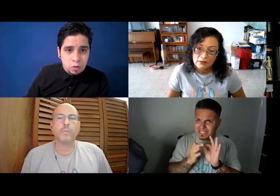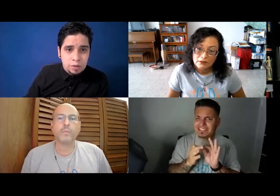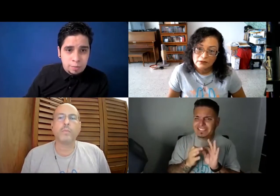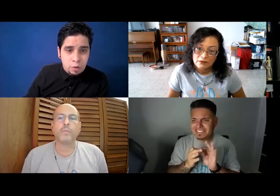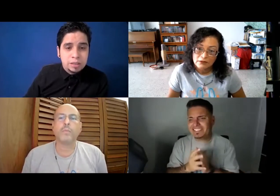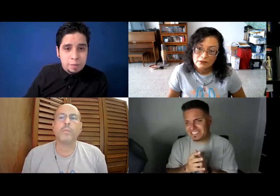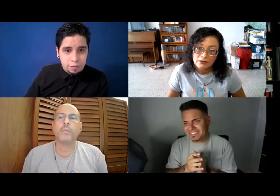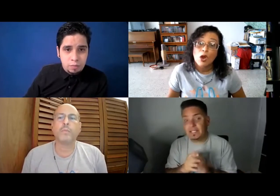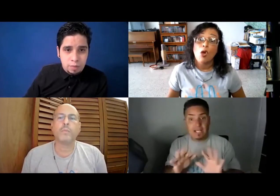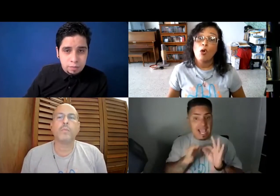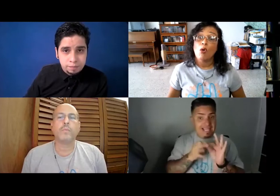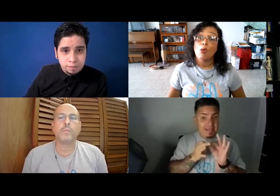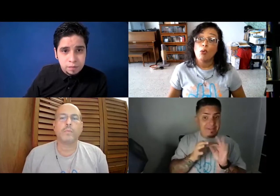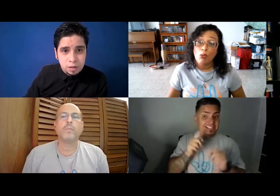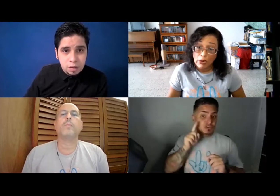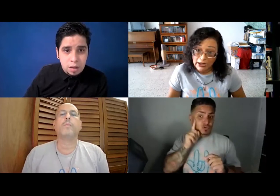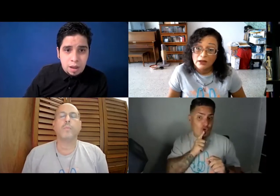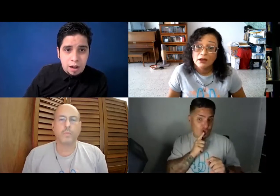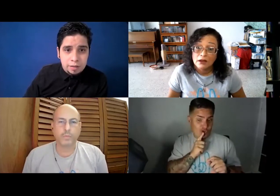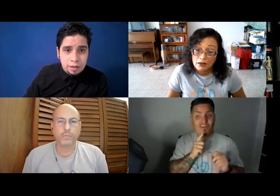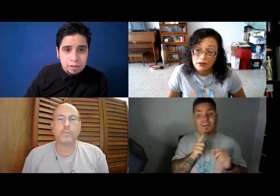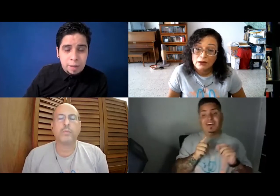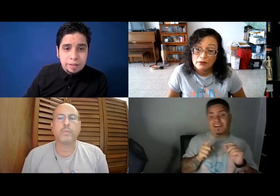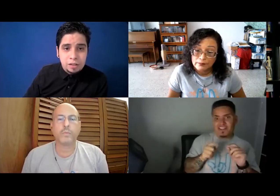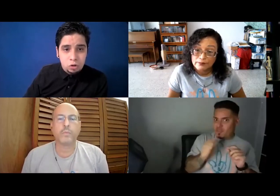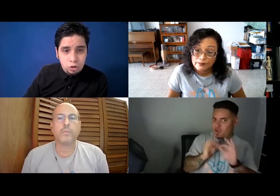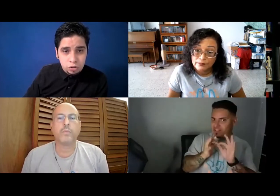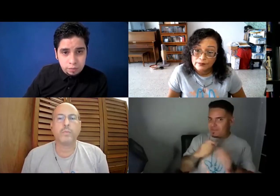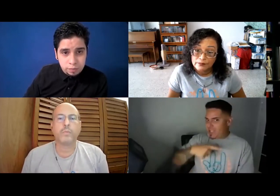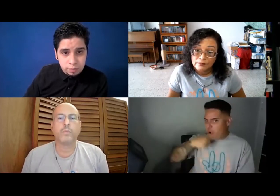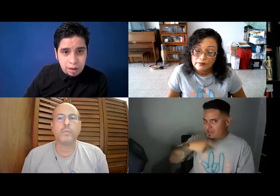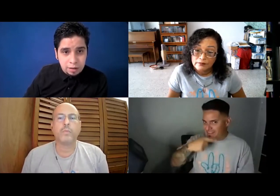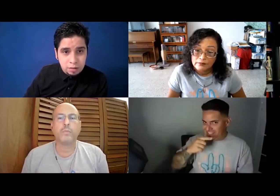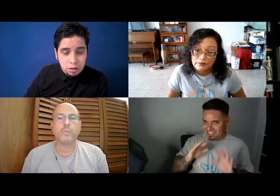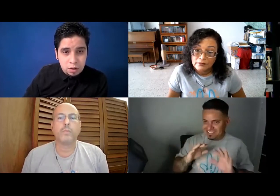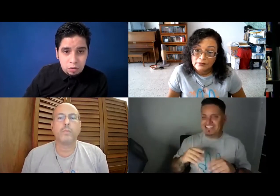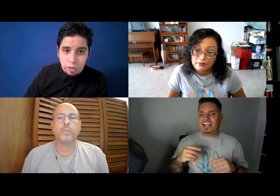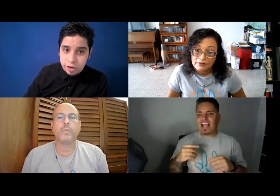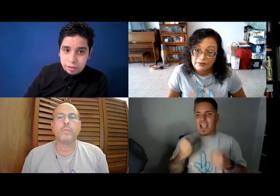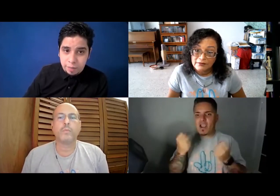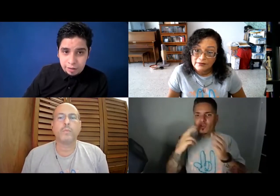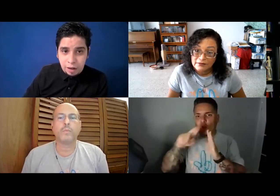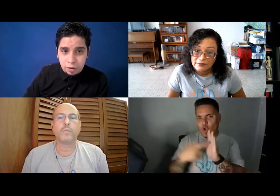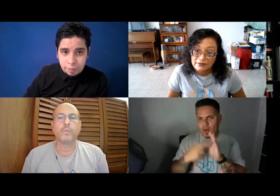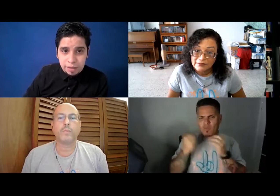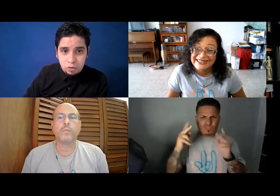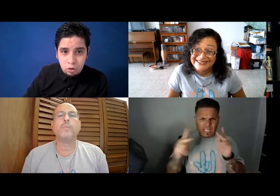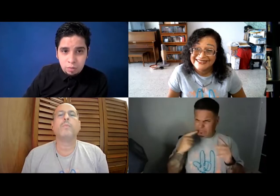convertirme en un intérprete formal. Al ser un intérprete de sordos, ¿verdad? No de oyente, para ser claro, el intérprete de sordos,